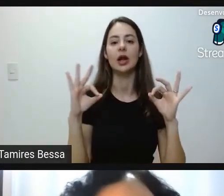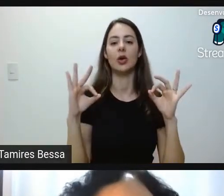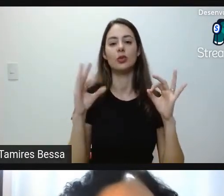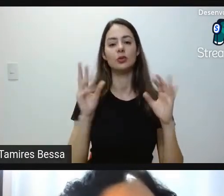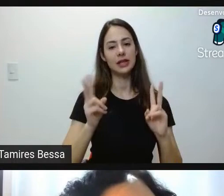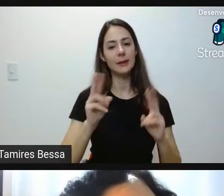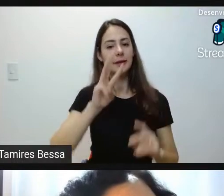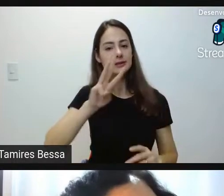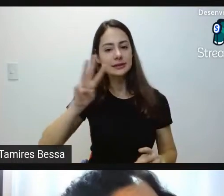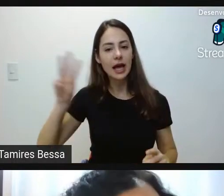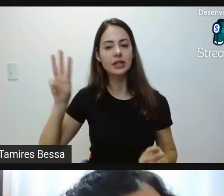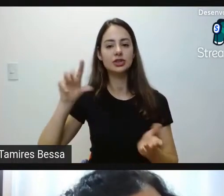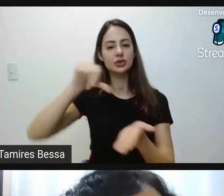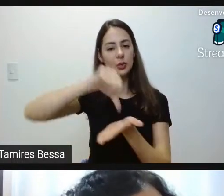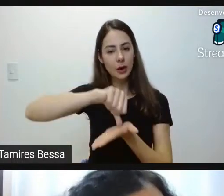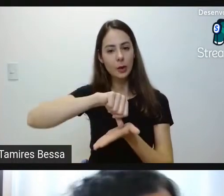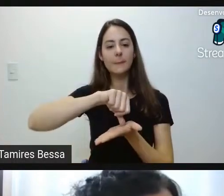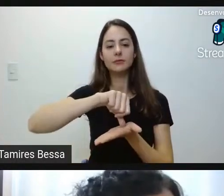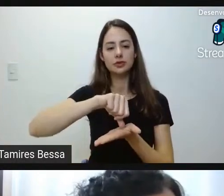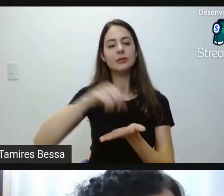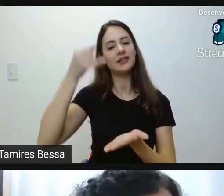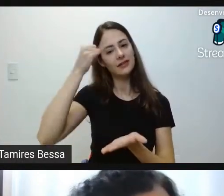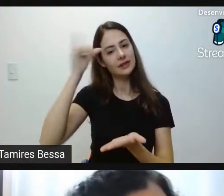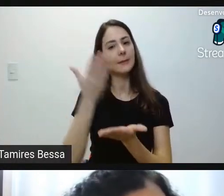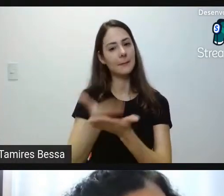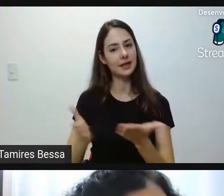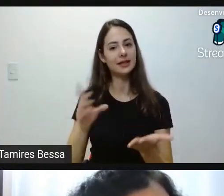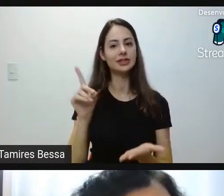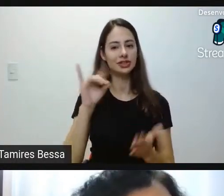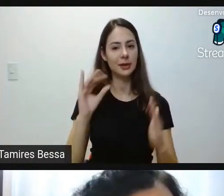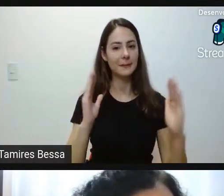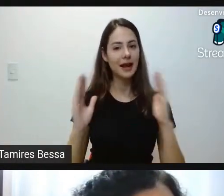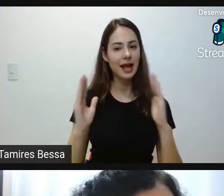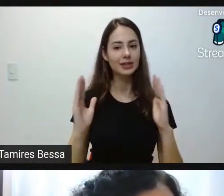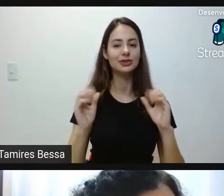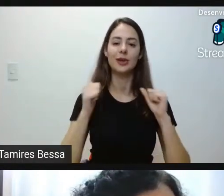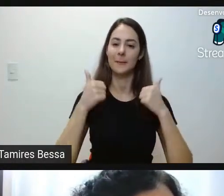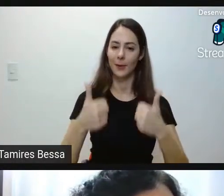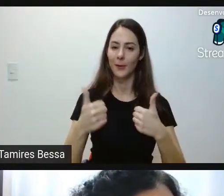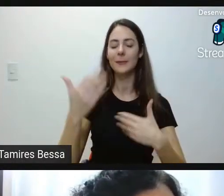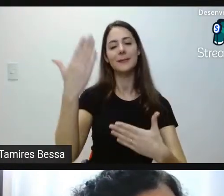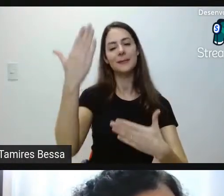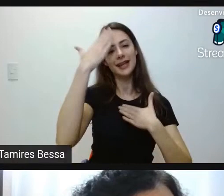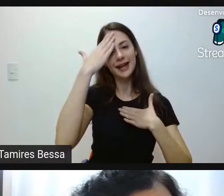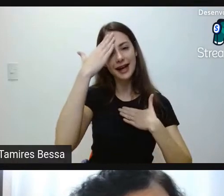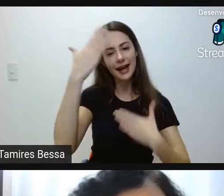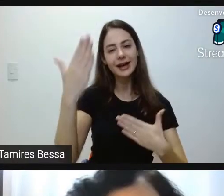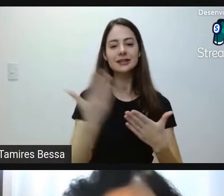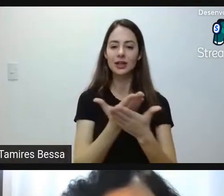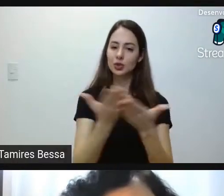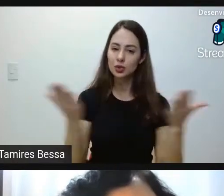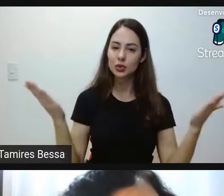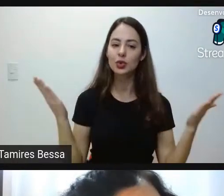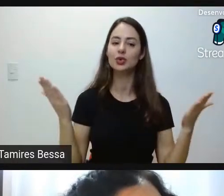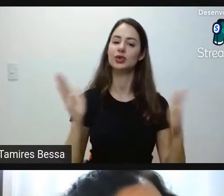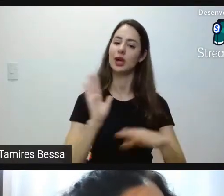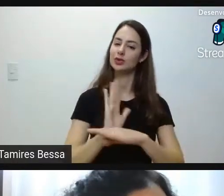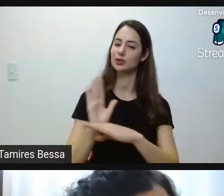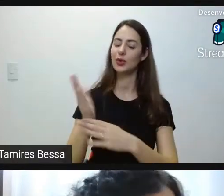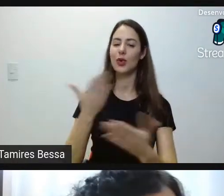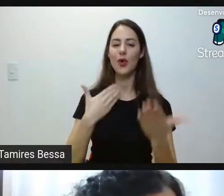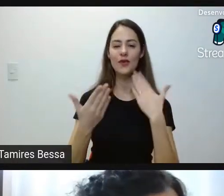do campus para que você não perca nenhuma data, tá bom? No mais, muito obrigada a todos que contribuíram conosco com essa conversa tão